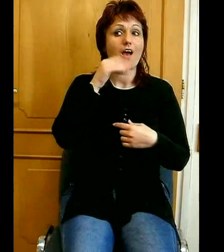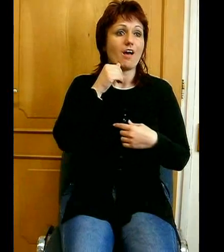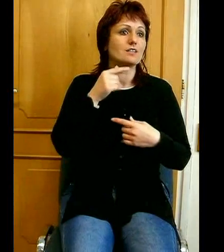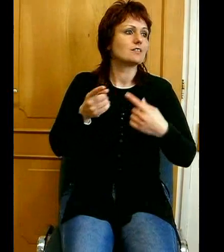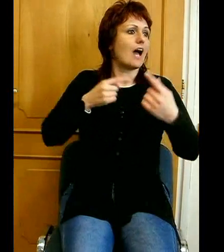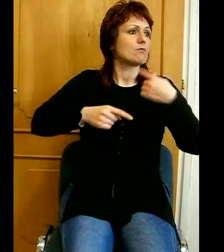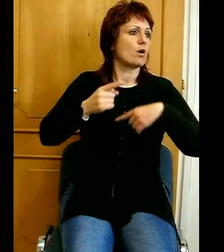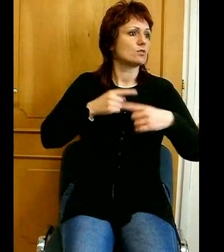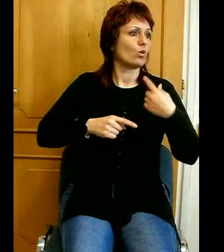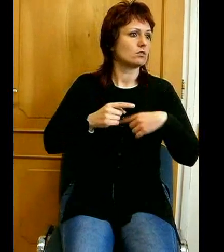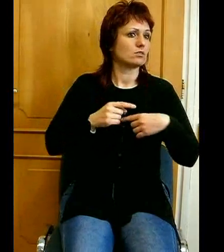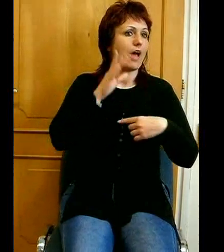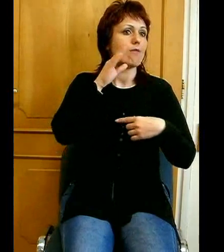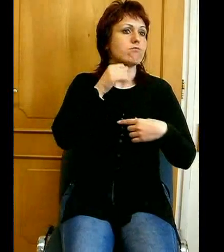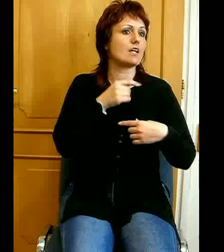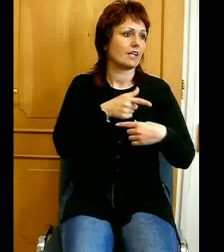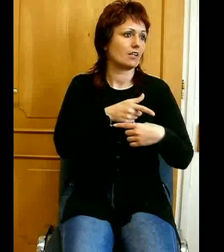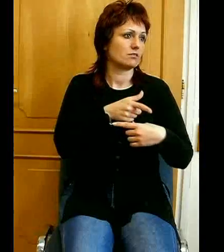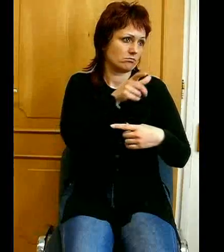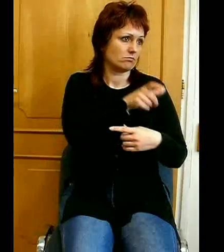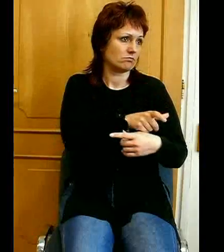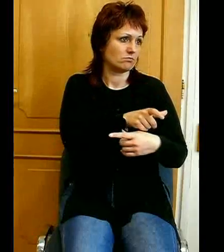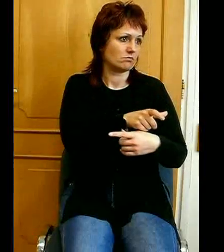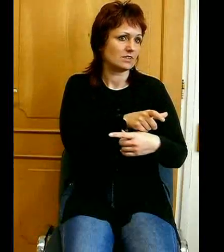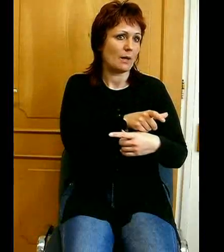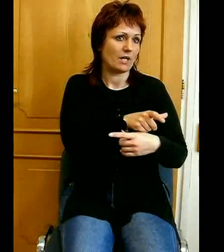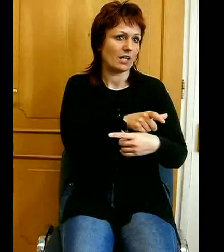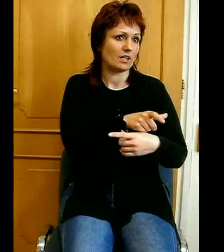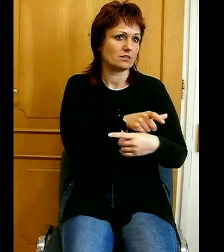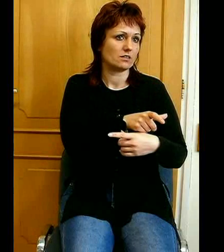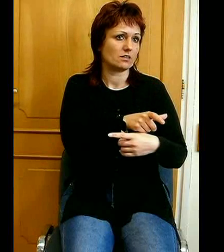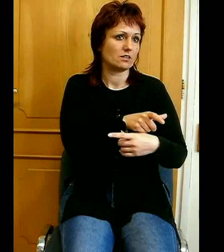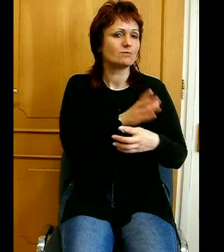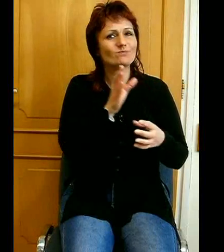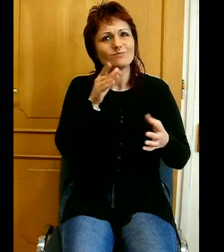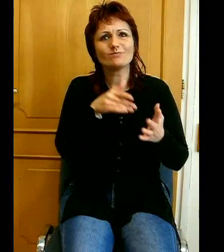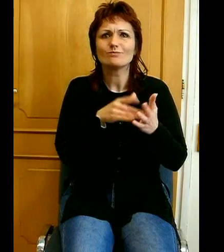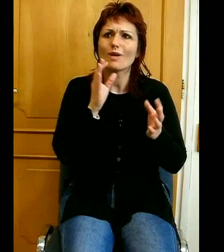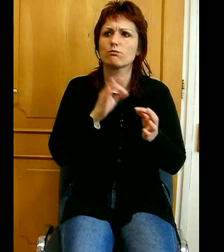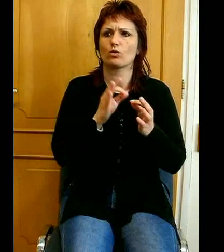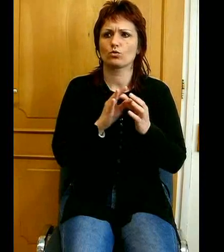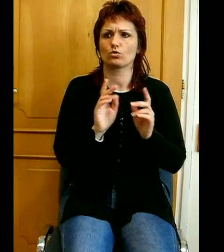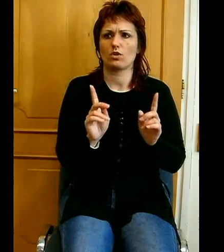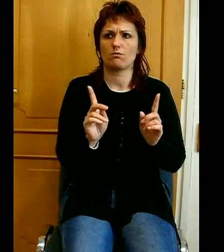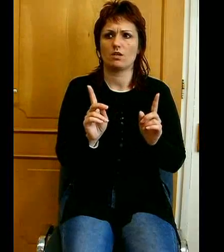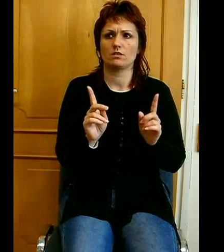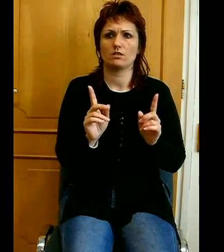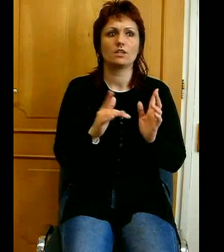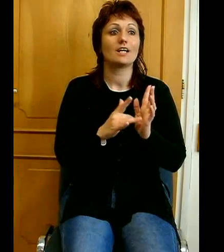Még pontosabban, hogy Jézus nagyon szerette és szeret minden népet